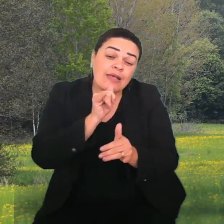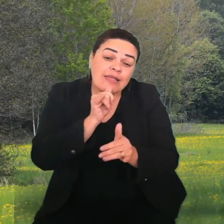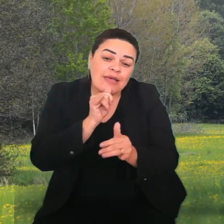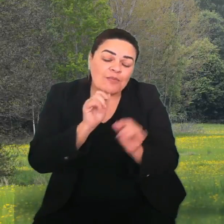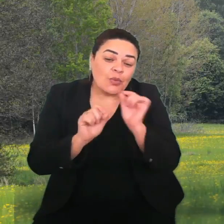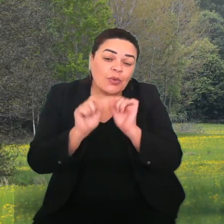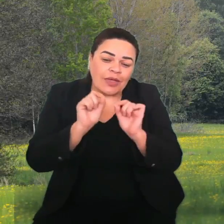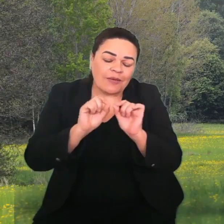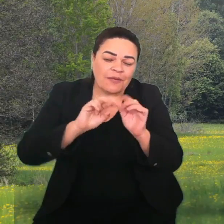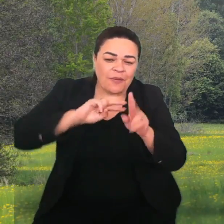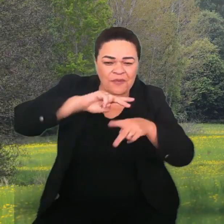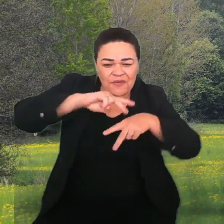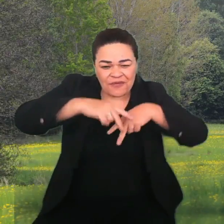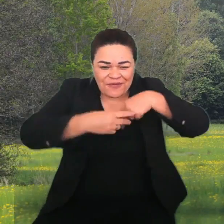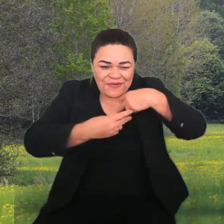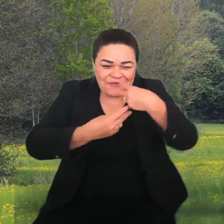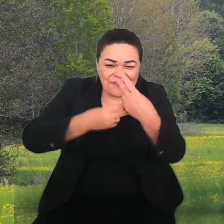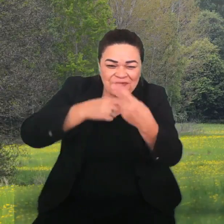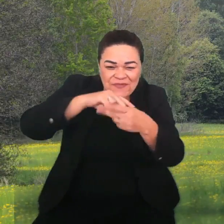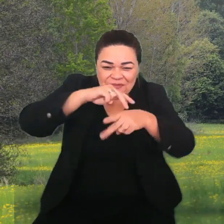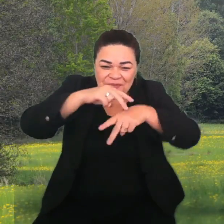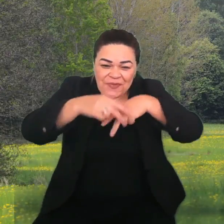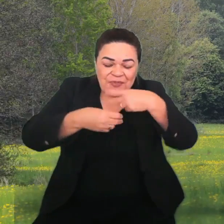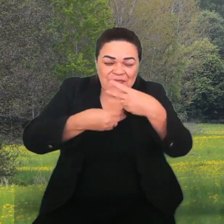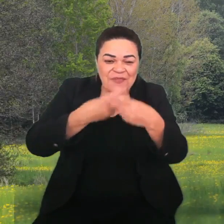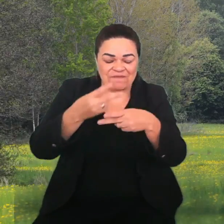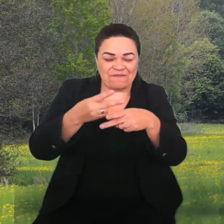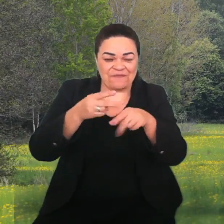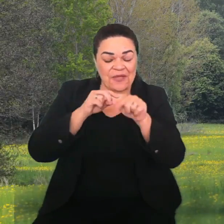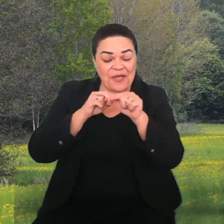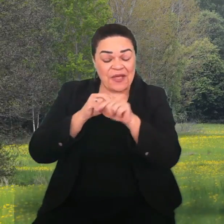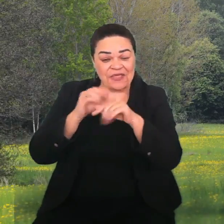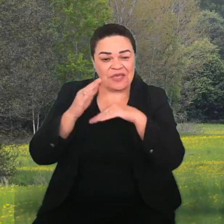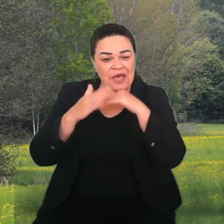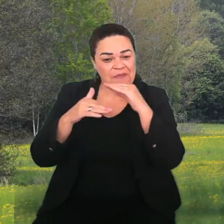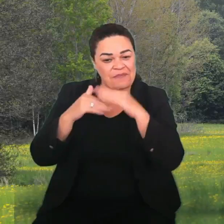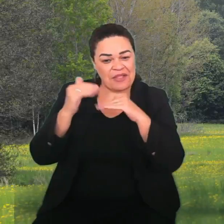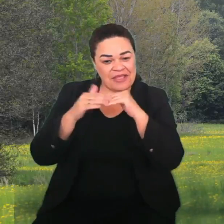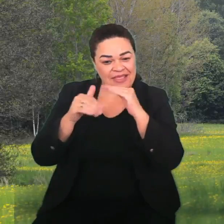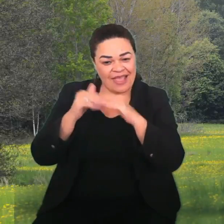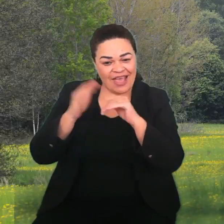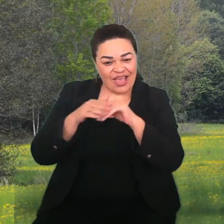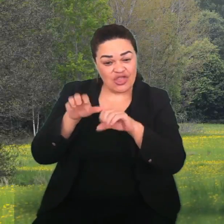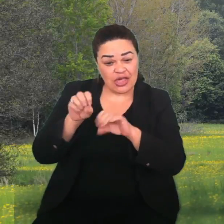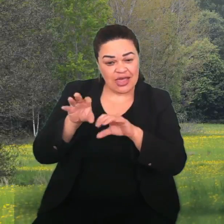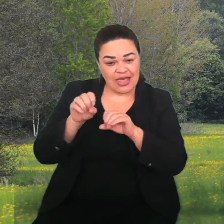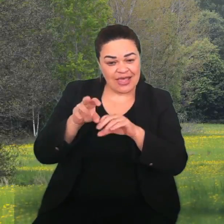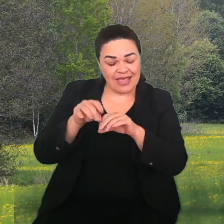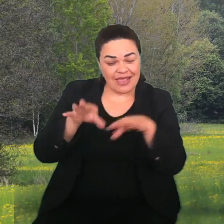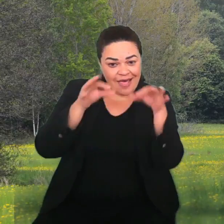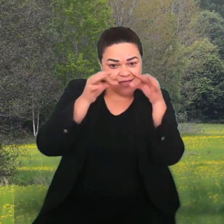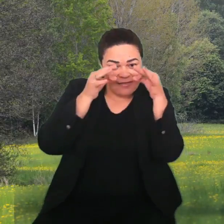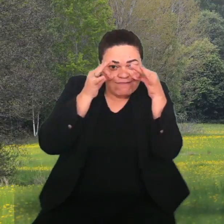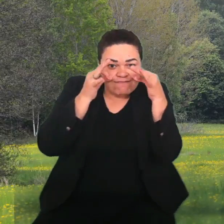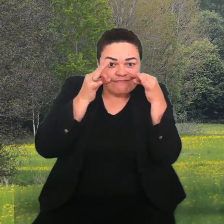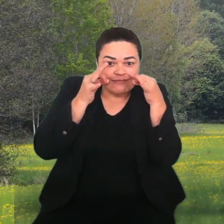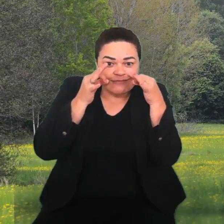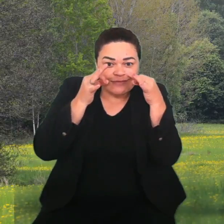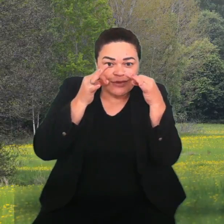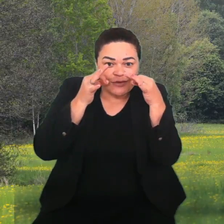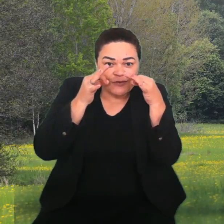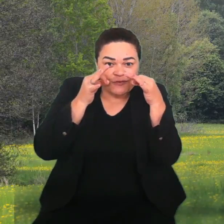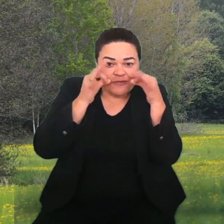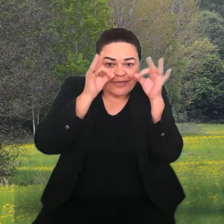o rolar, ele estimula, é uma habilidade que estimula a atenção. E a